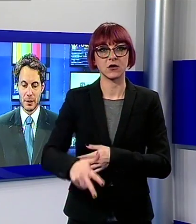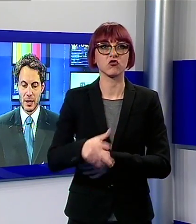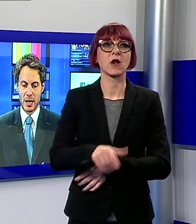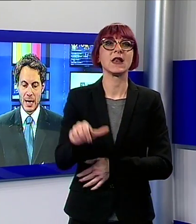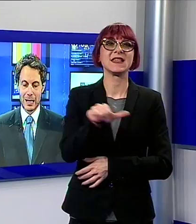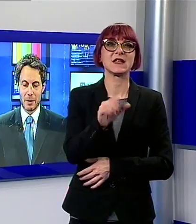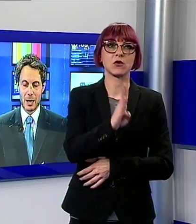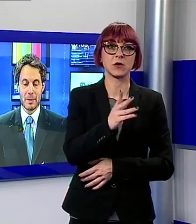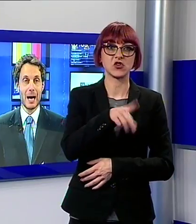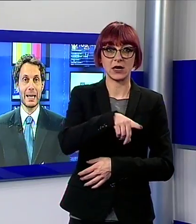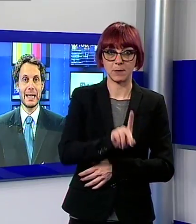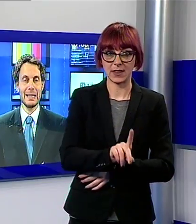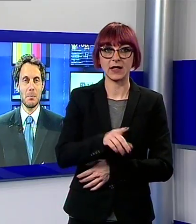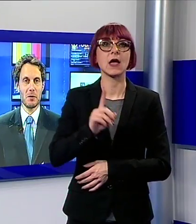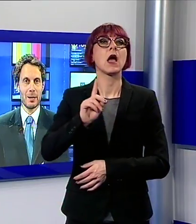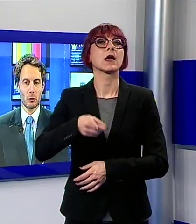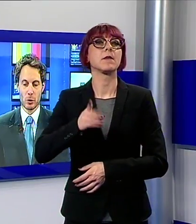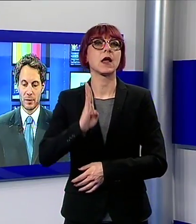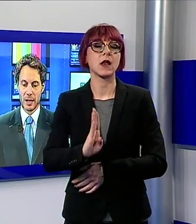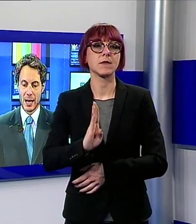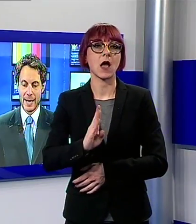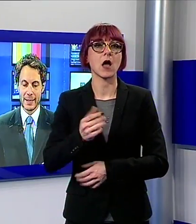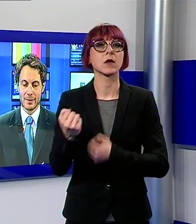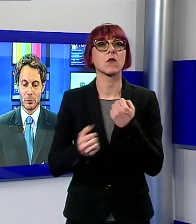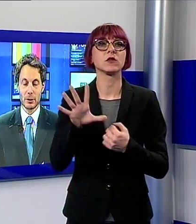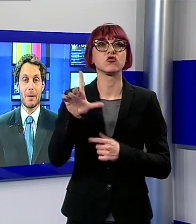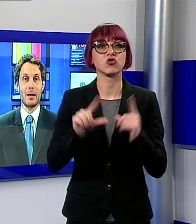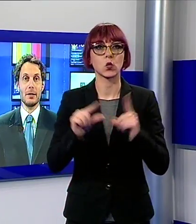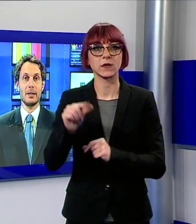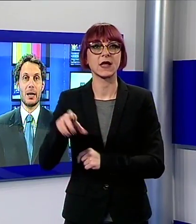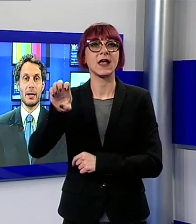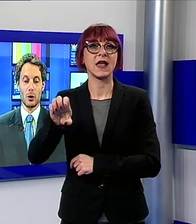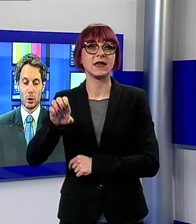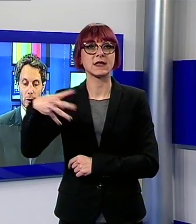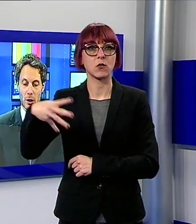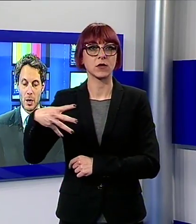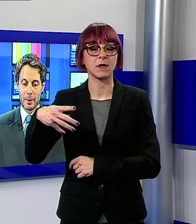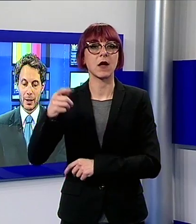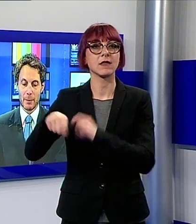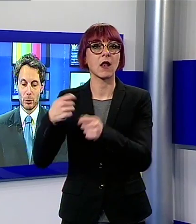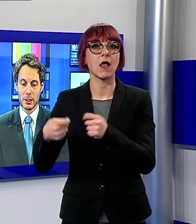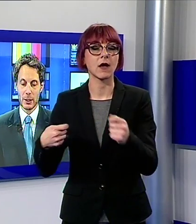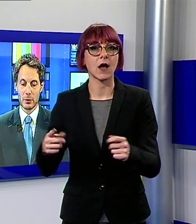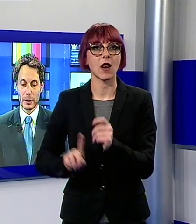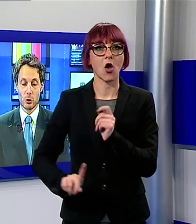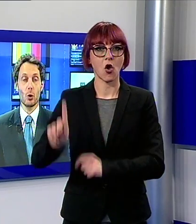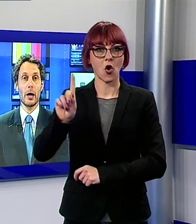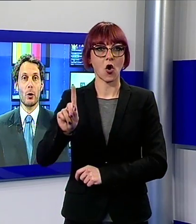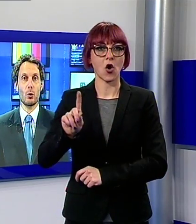Gabriele Bianchi del Movimento 5 Stelle ed Elisa Montemagni della Lega Nord parleremo di regione con un